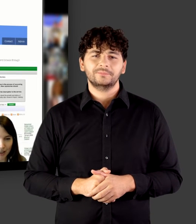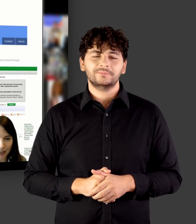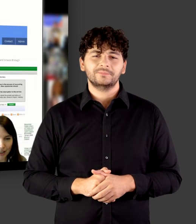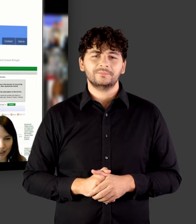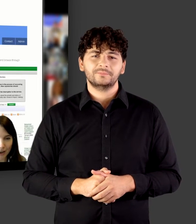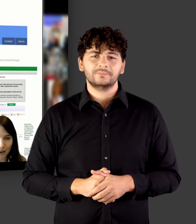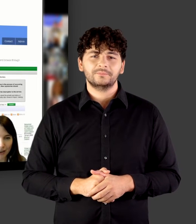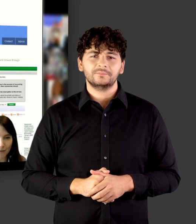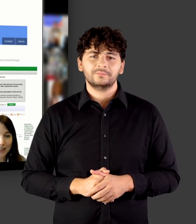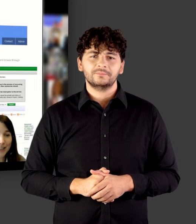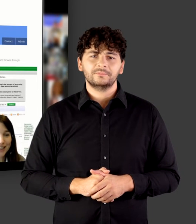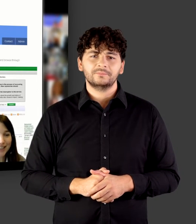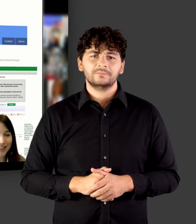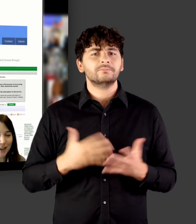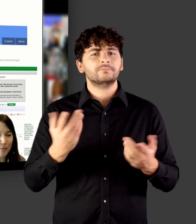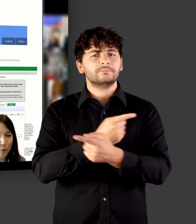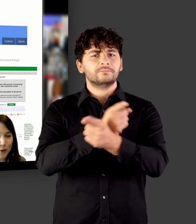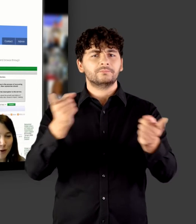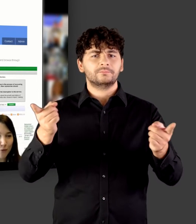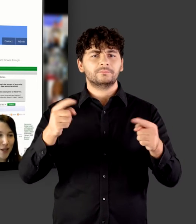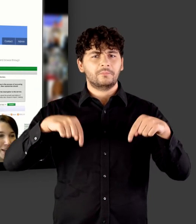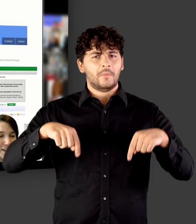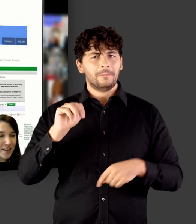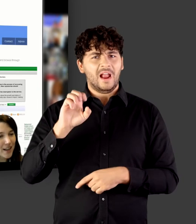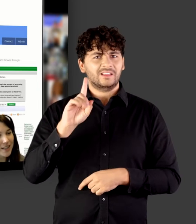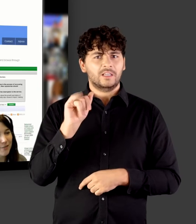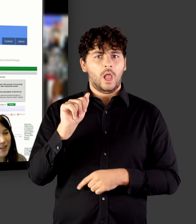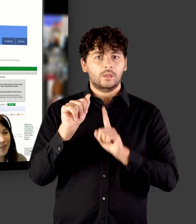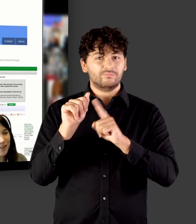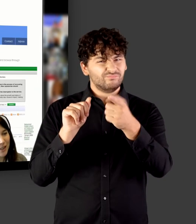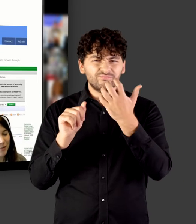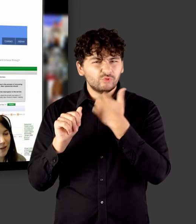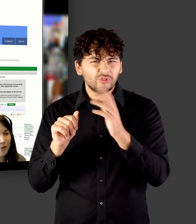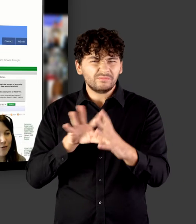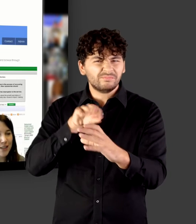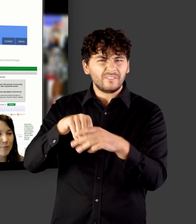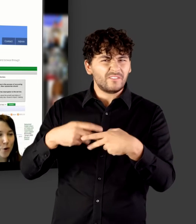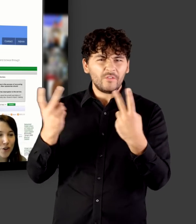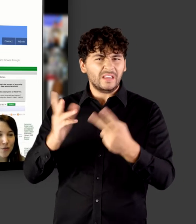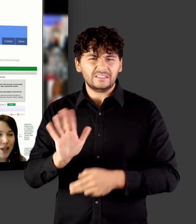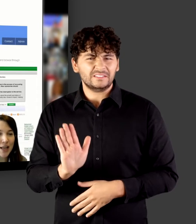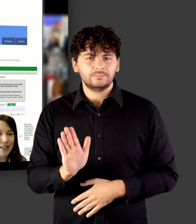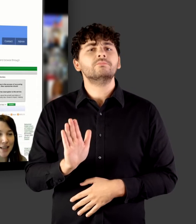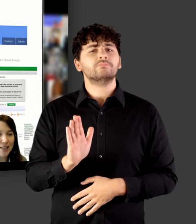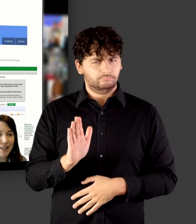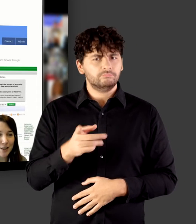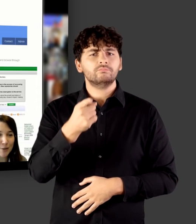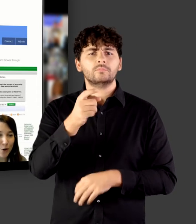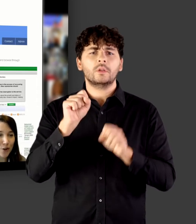Ja, wenn Sie nicht bei uns auf Media archivieren, also Zweit veröffentlichen möchten, dann können Sie